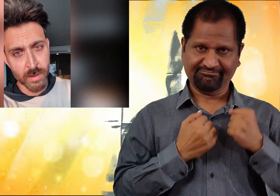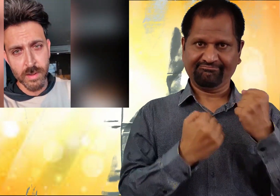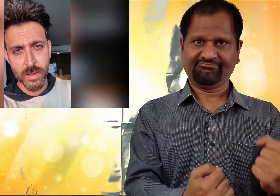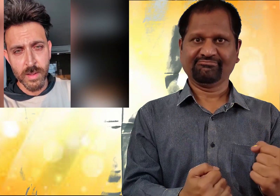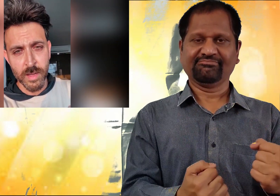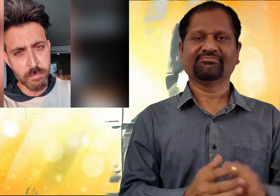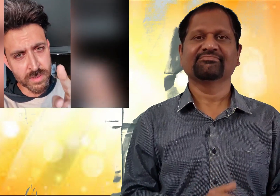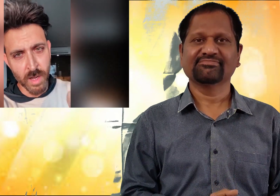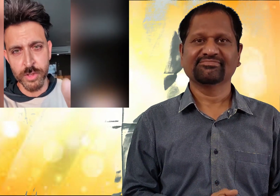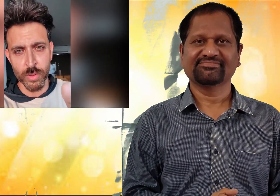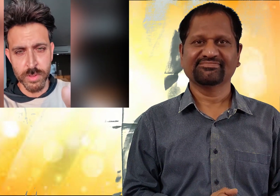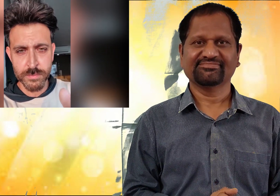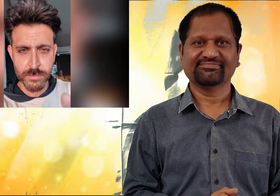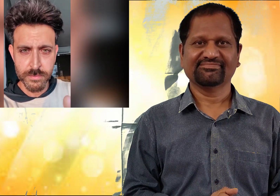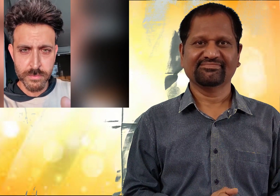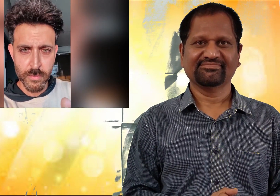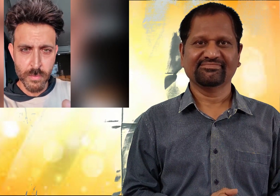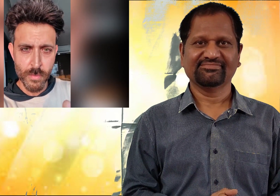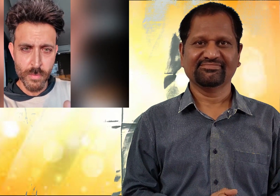रहकर हिम्मत दिखाने होगी